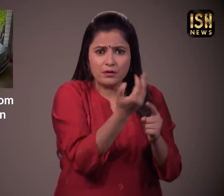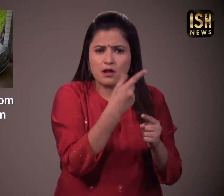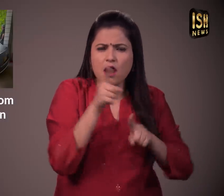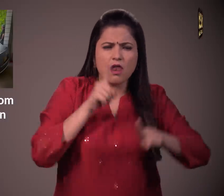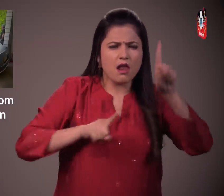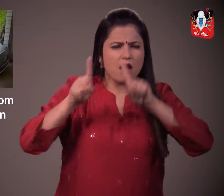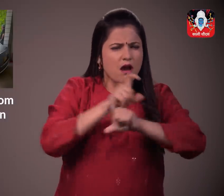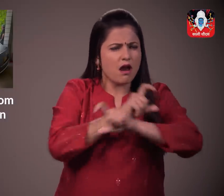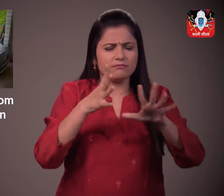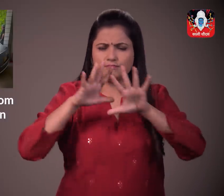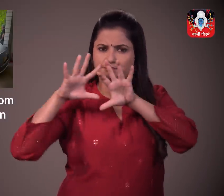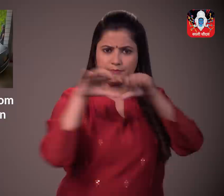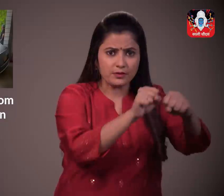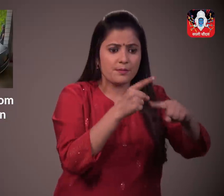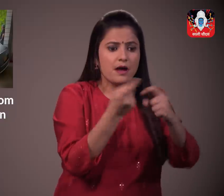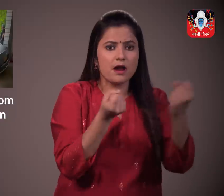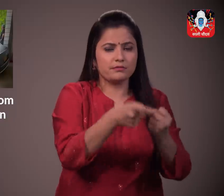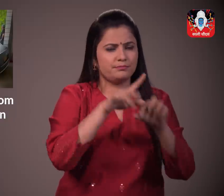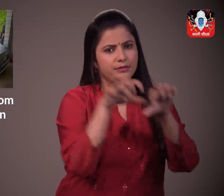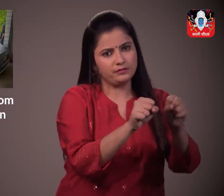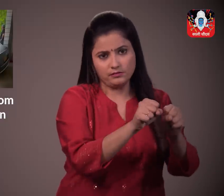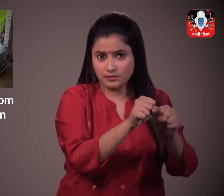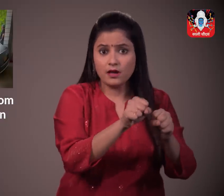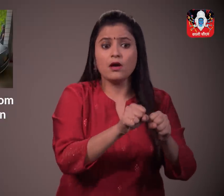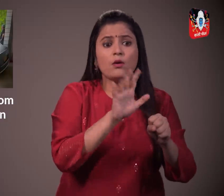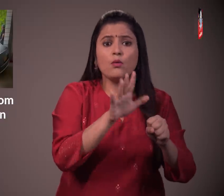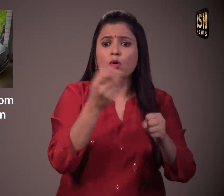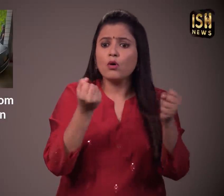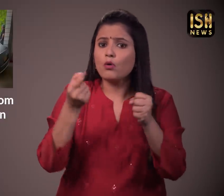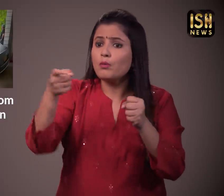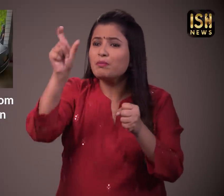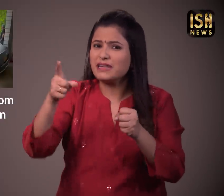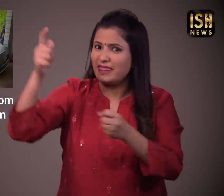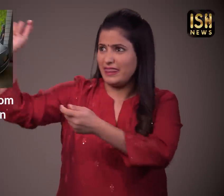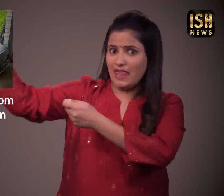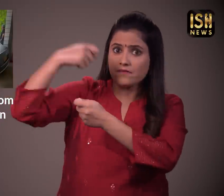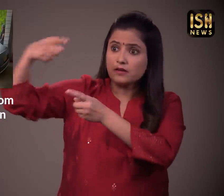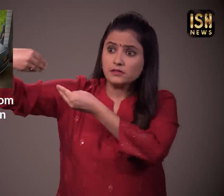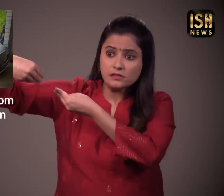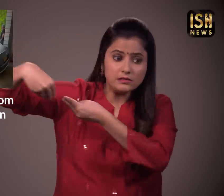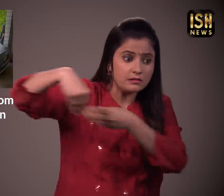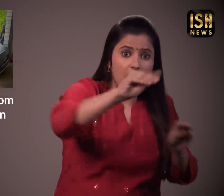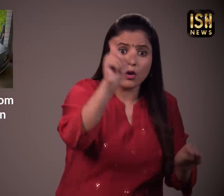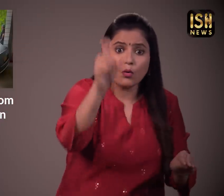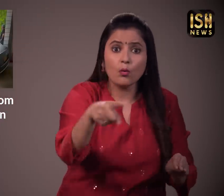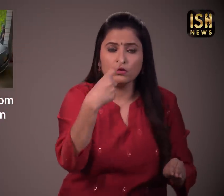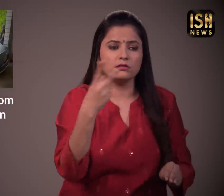रहा और अधिकारियों ने कार को जब्द कर लिया और मालिक को पकड़ लिया उसके साथ कार बेचने वाले दलाल को भी गिरफतार कर लिया गया है